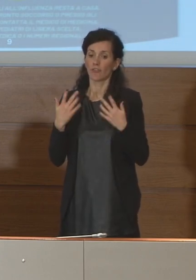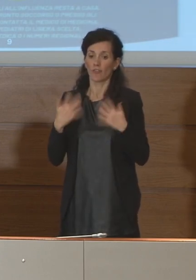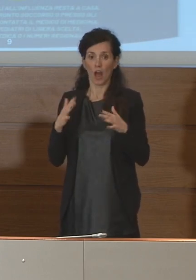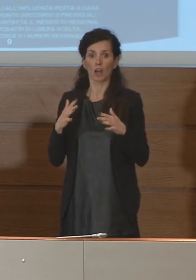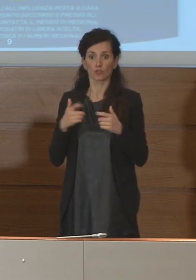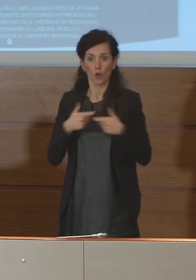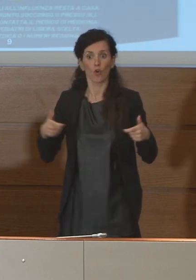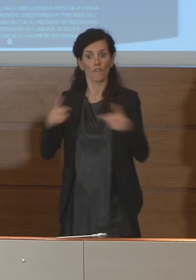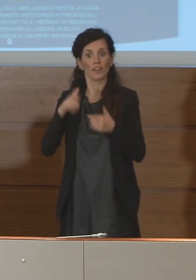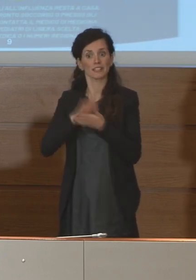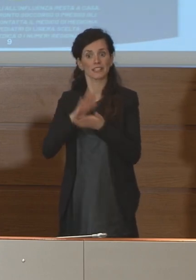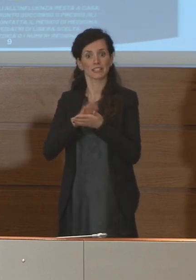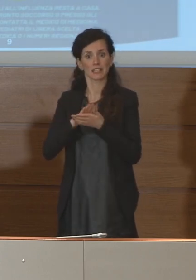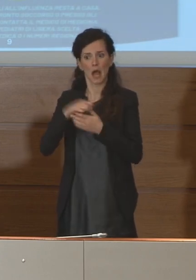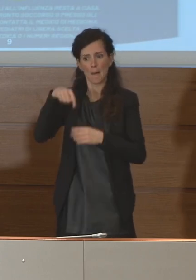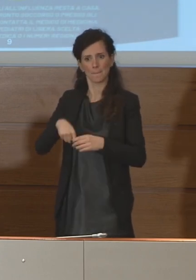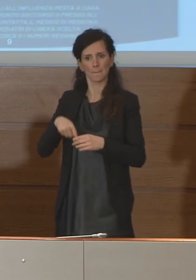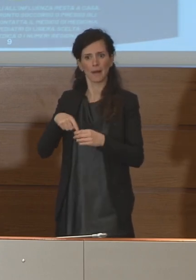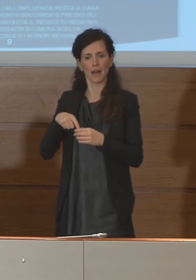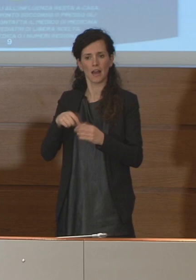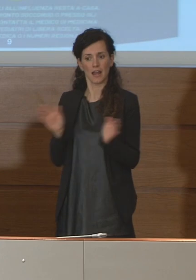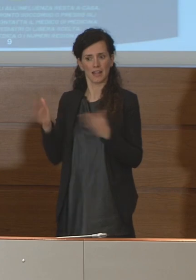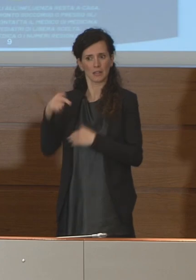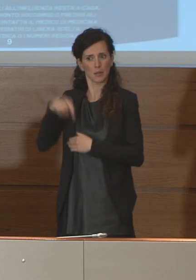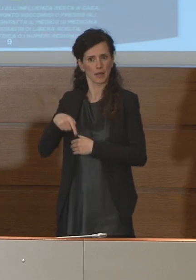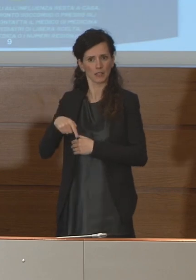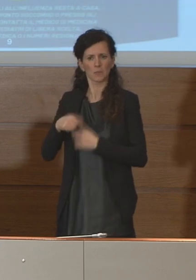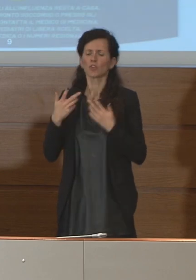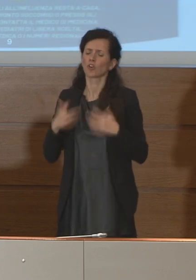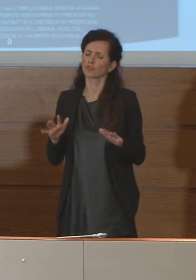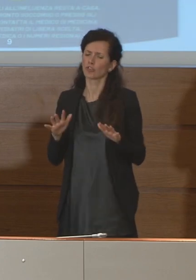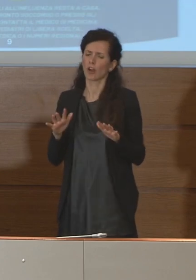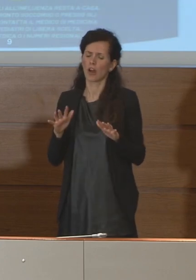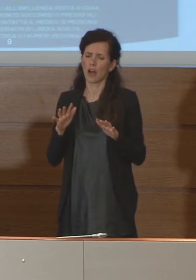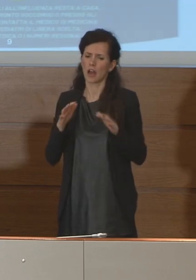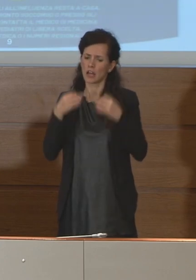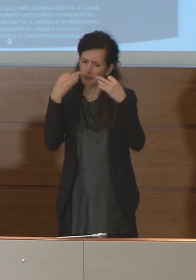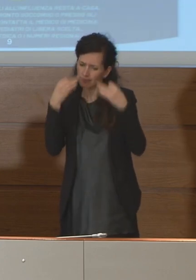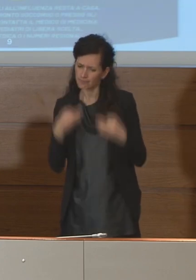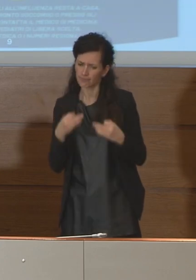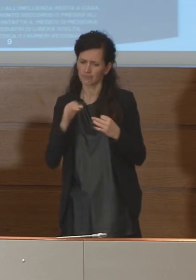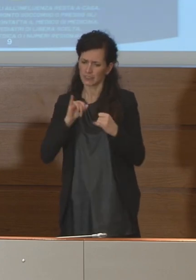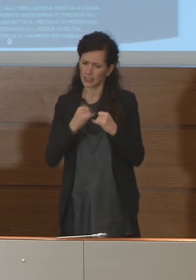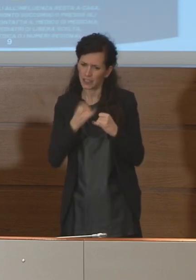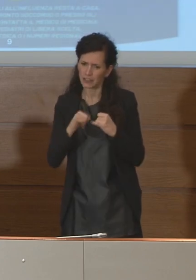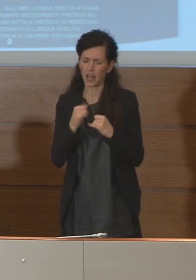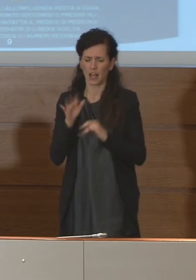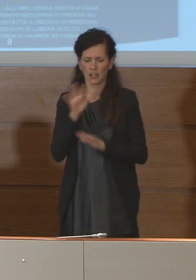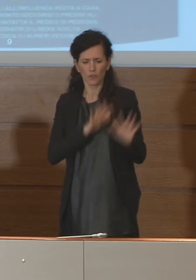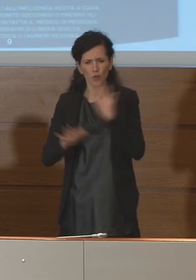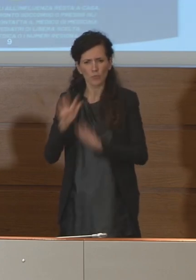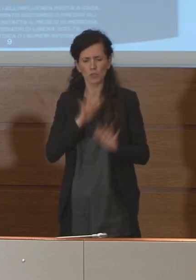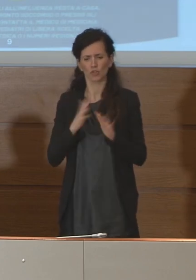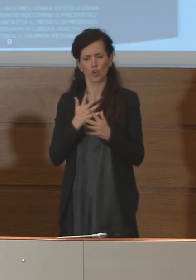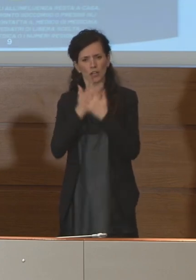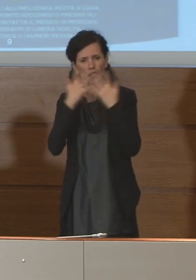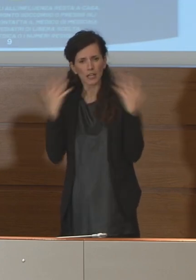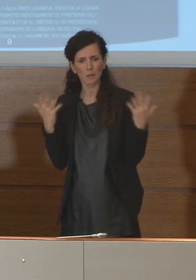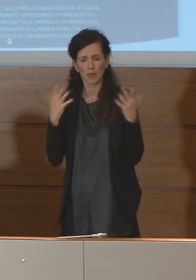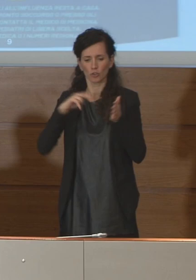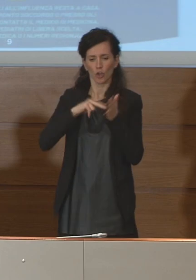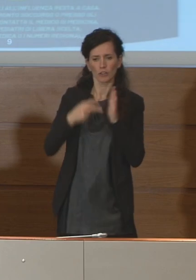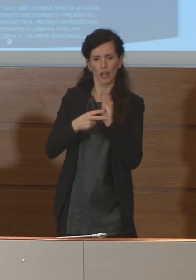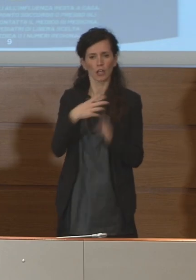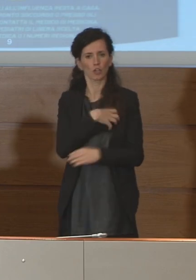stampa nella sede del Dipartimento, sono state fornite tutta una serie di precisazioni, di chiarimenti dal punto di vista tecnico